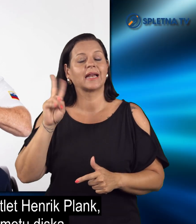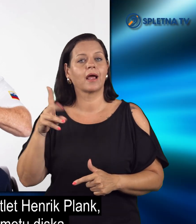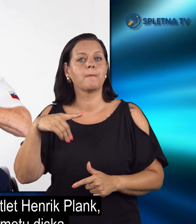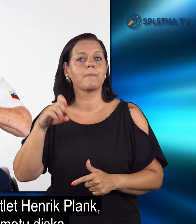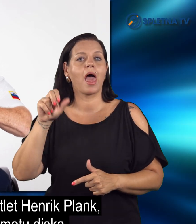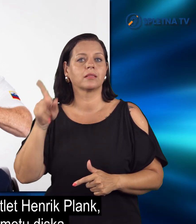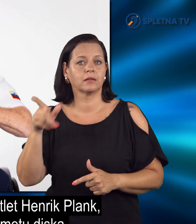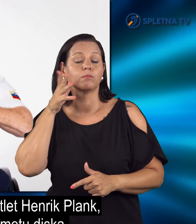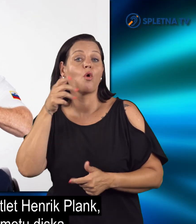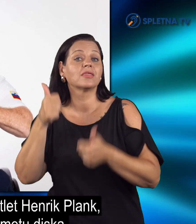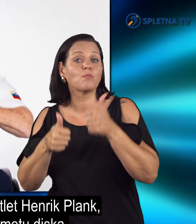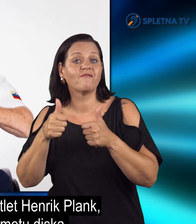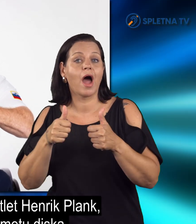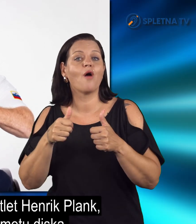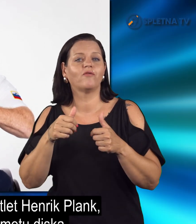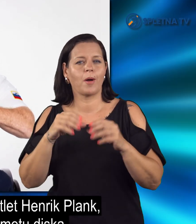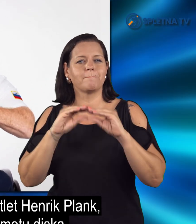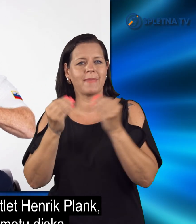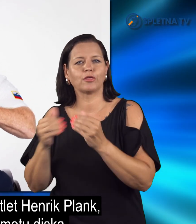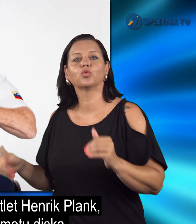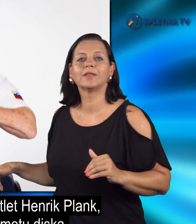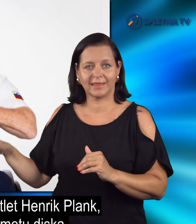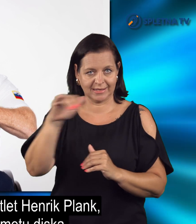Plank, ki bo tekmoval v metu diska.